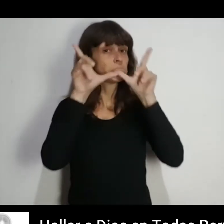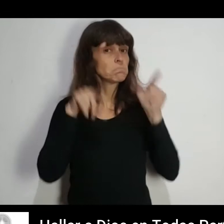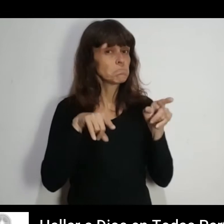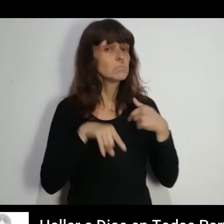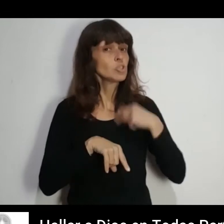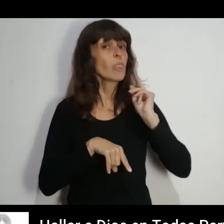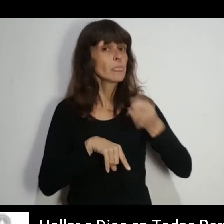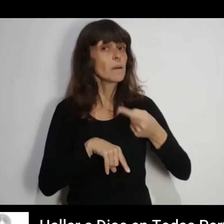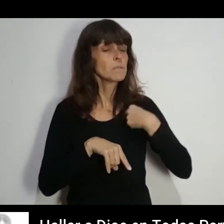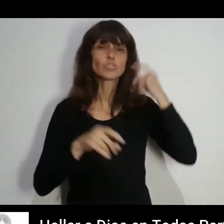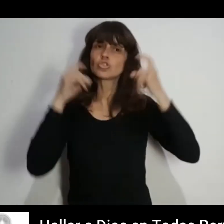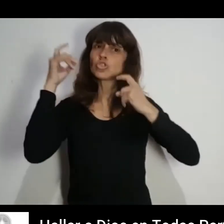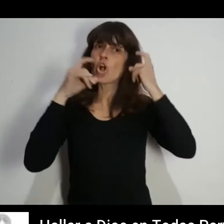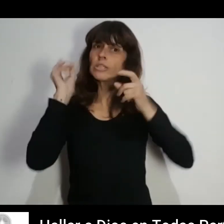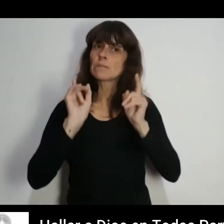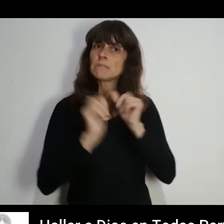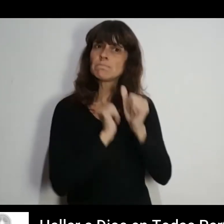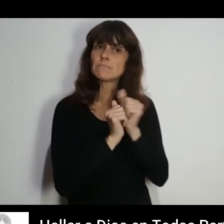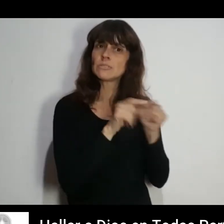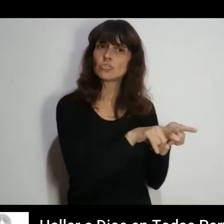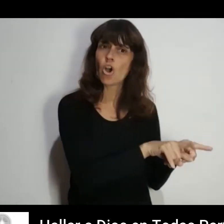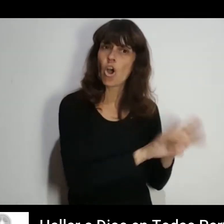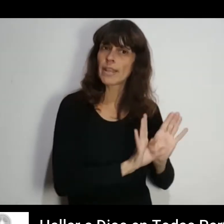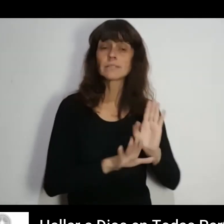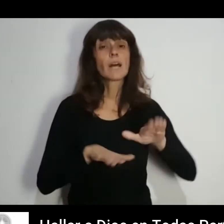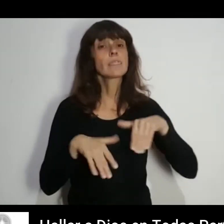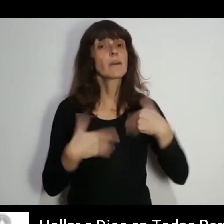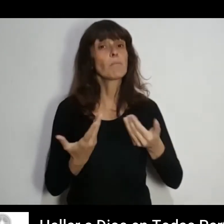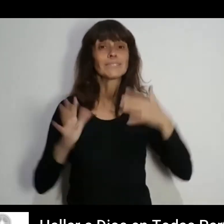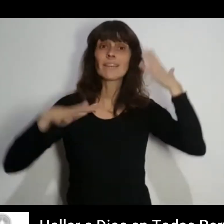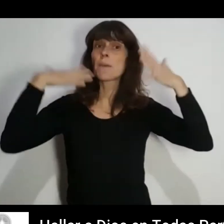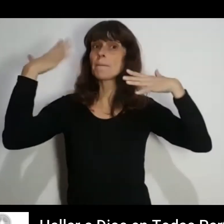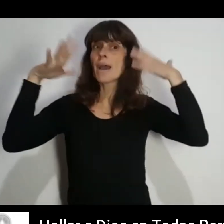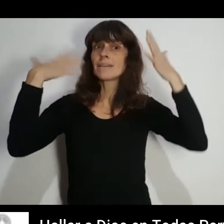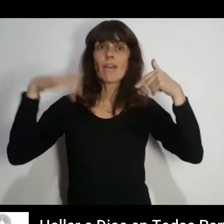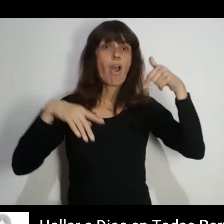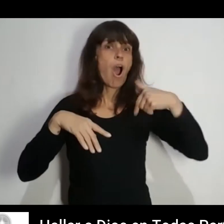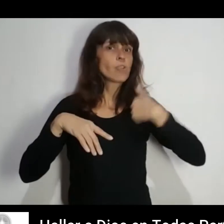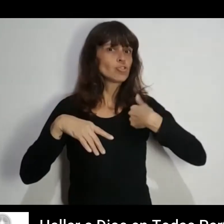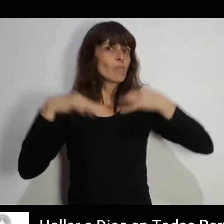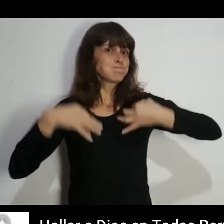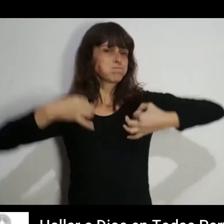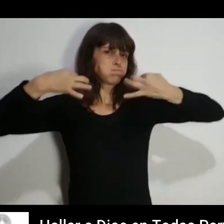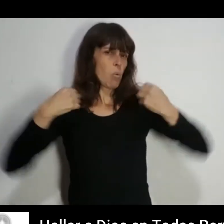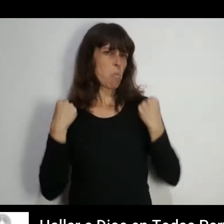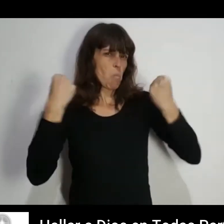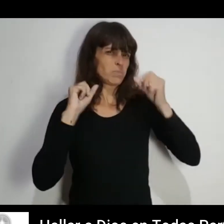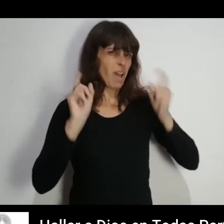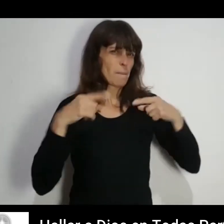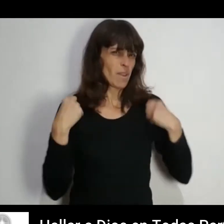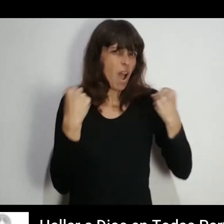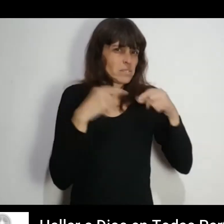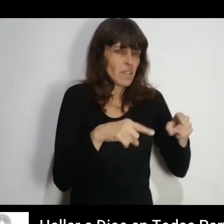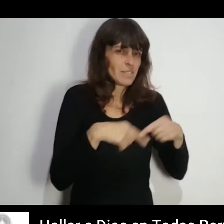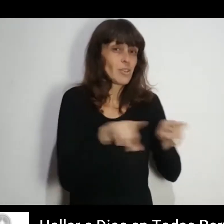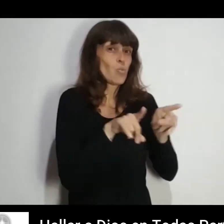Me sorprendió que yo también empezara a soñar con esas historias Luego me imaginé cómo realizaría las mismas hazañas que